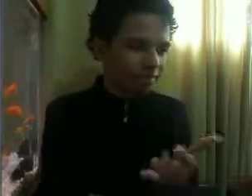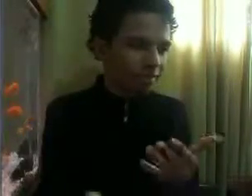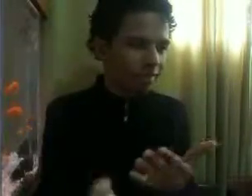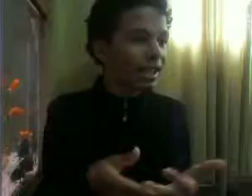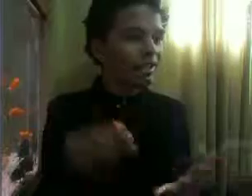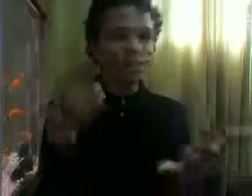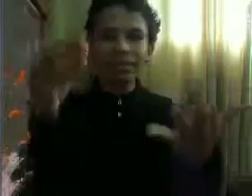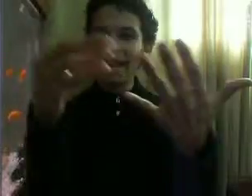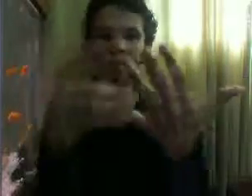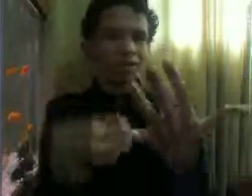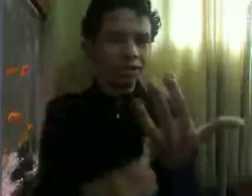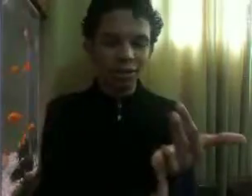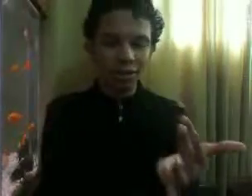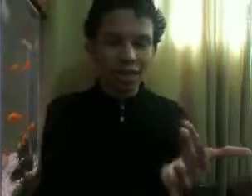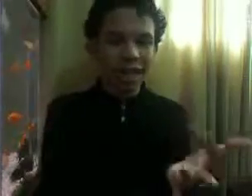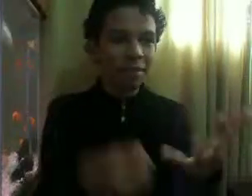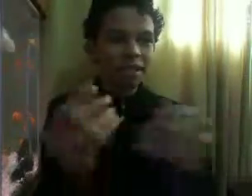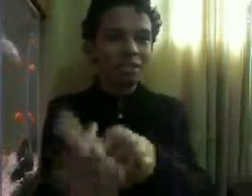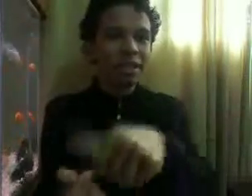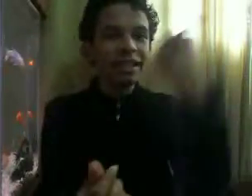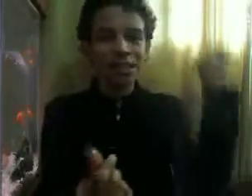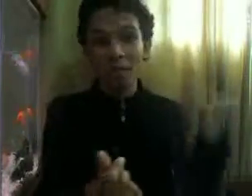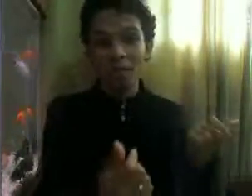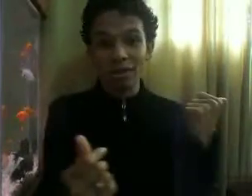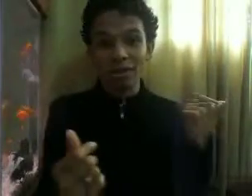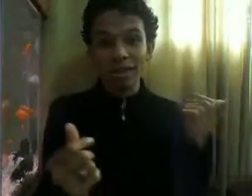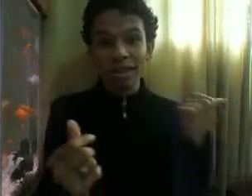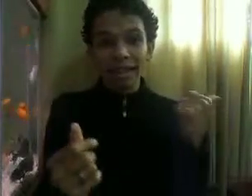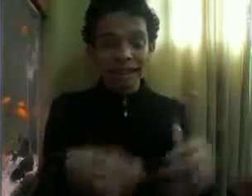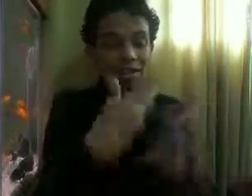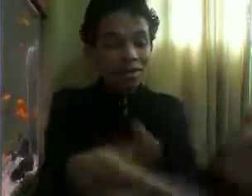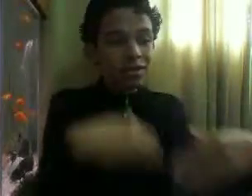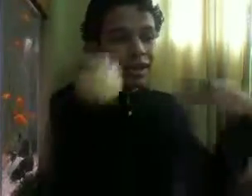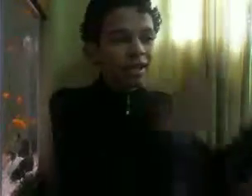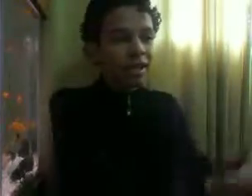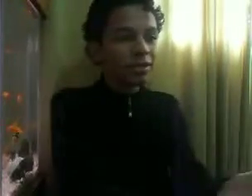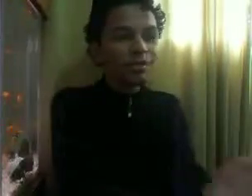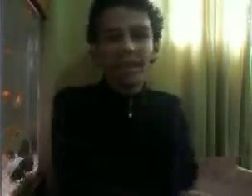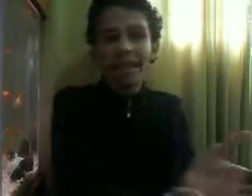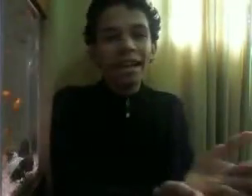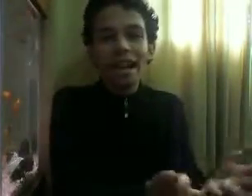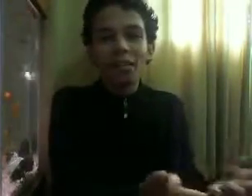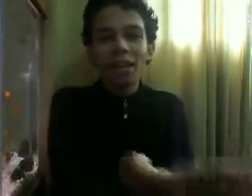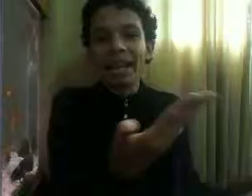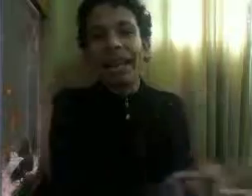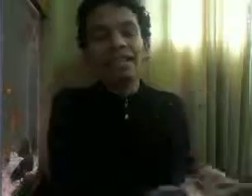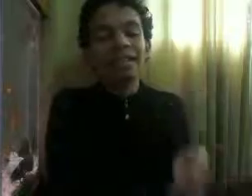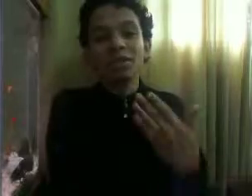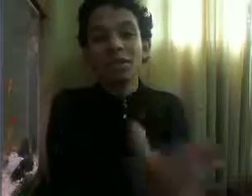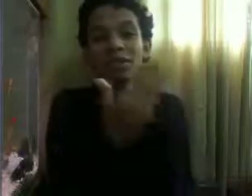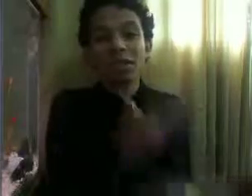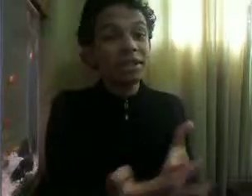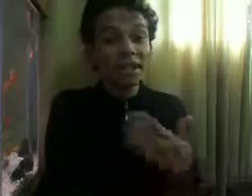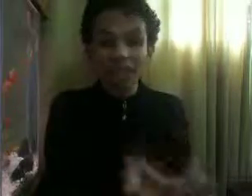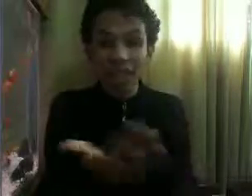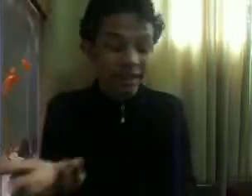Tá Então tem a coisa Da advogada Mas não tem Desde o começo Então quando você vê A advogada Cai de paraquedas Na história E você não entende nada